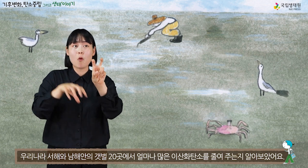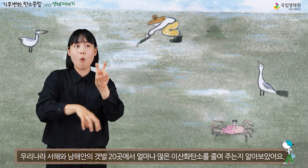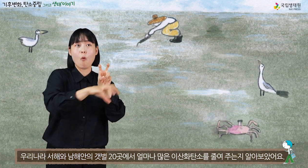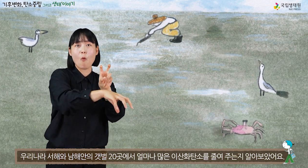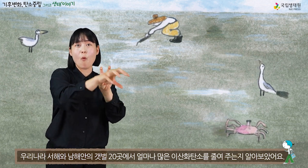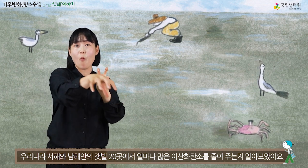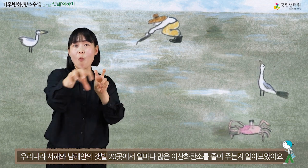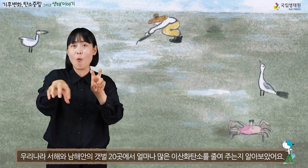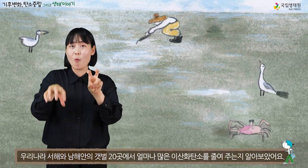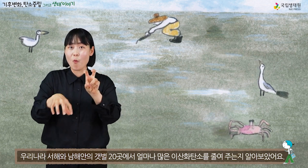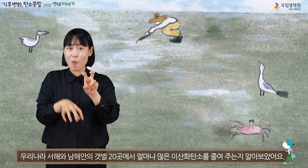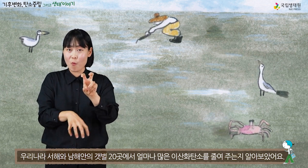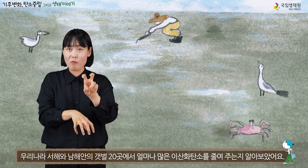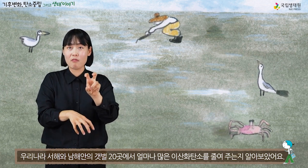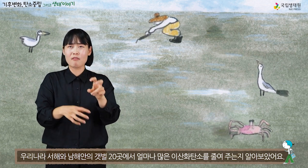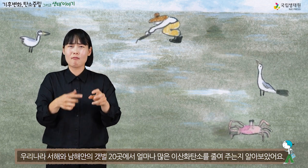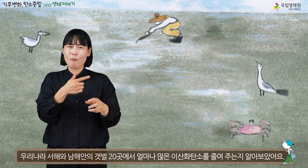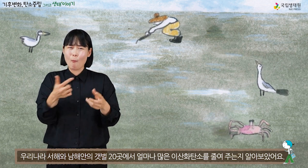알아보았어요.